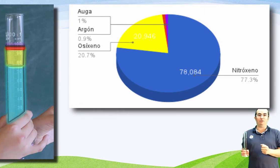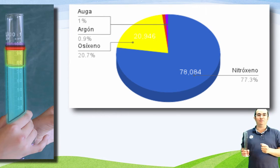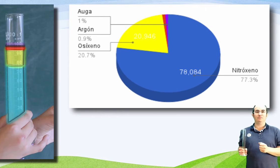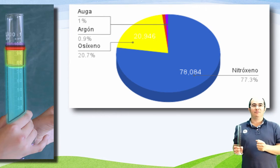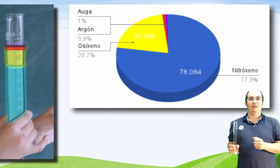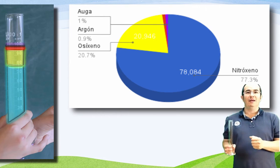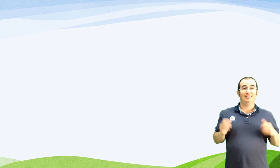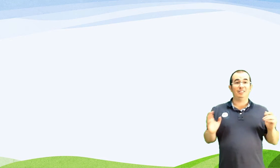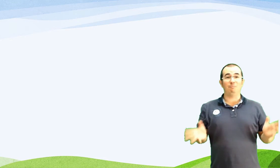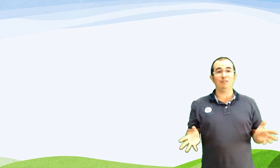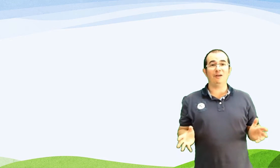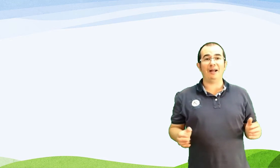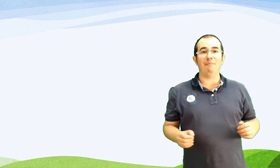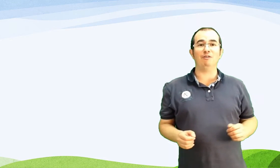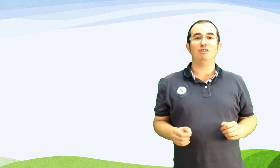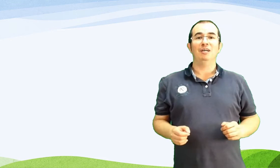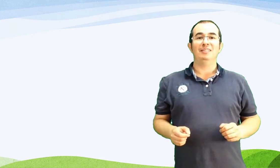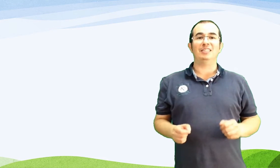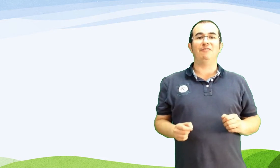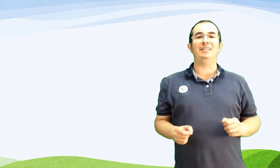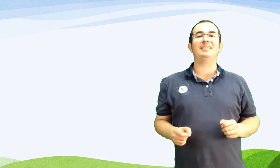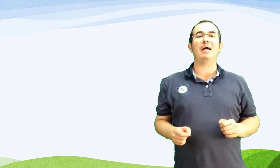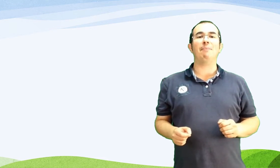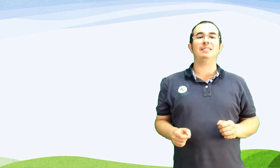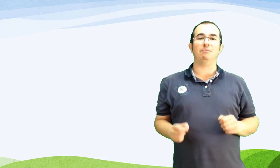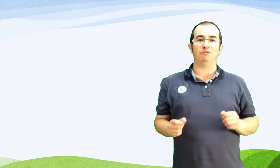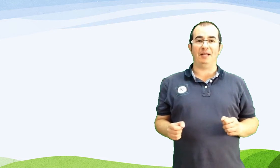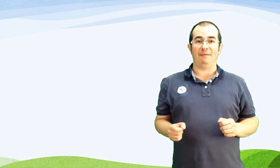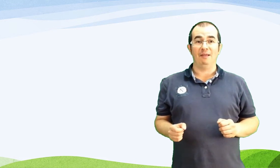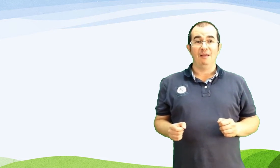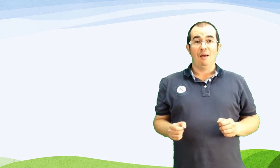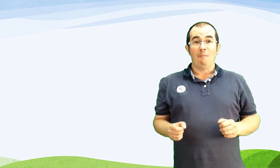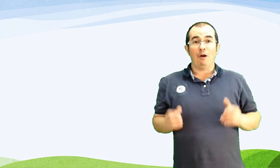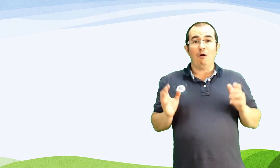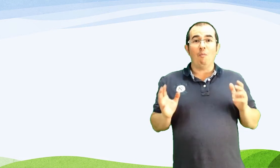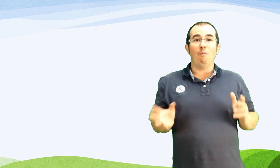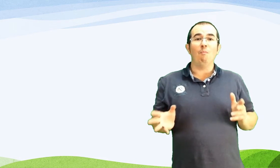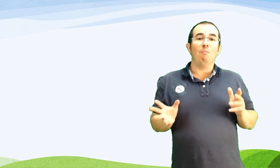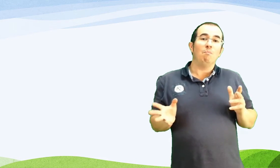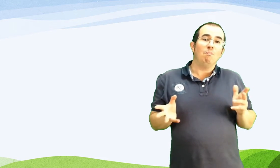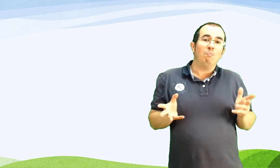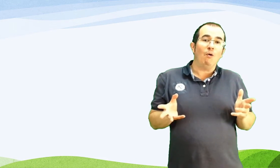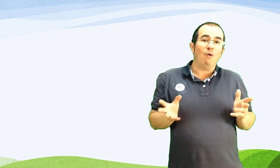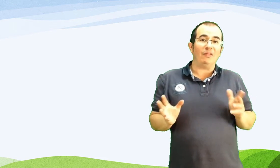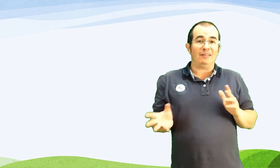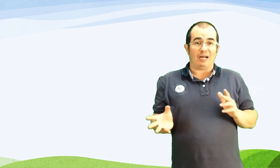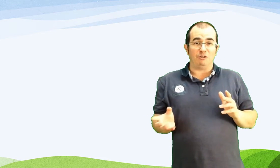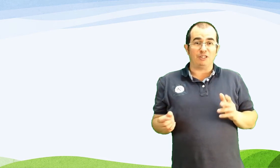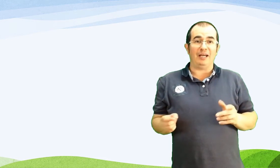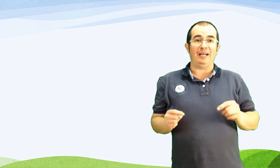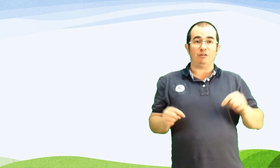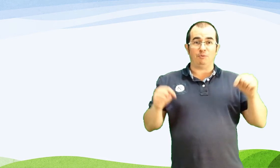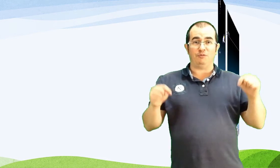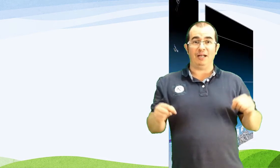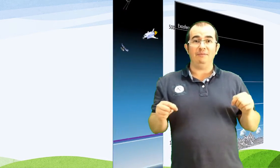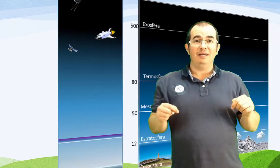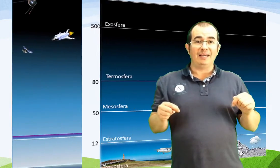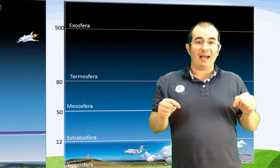Despois falaremos Das diferentes capas da atmosfera Pero vou adiantarvos Que na atmosfera Que é